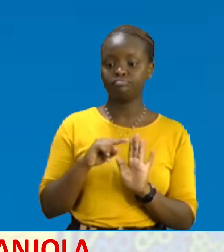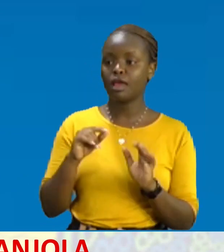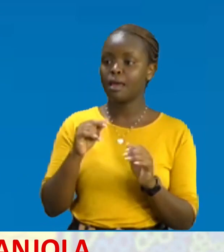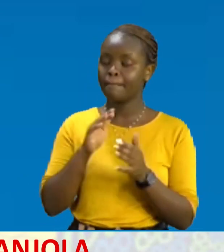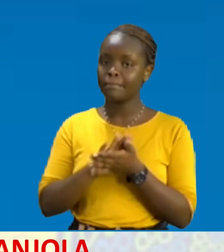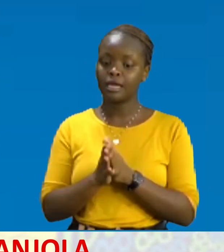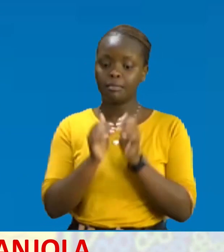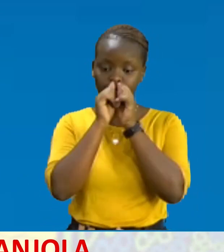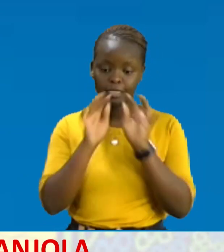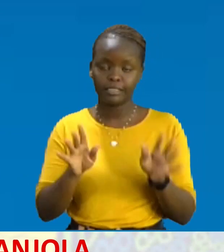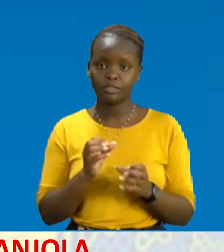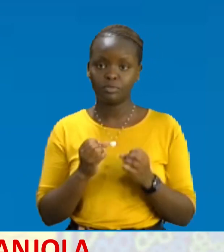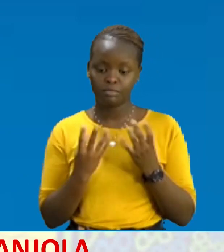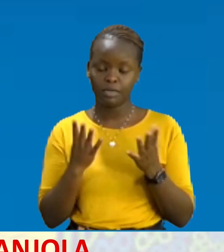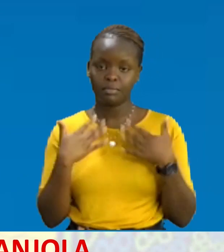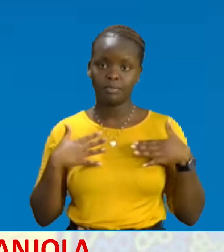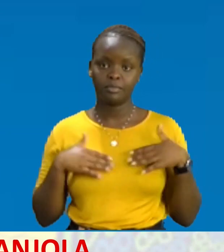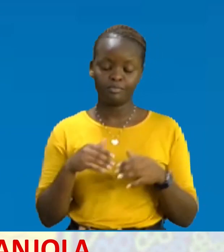wengi Kwa jina La Yesu